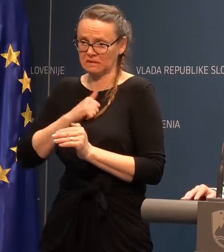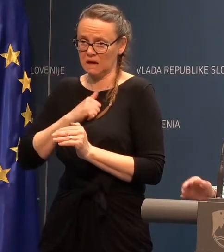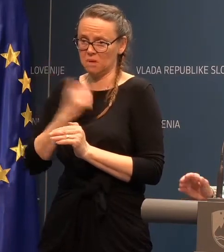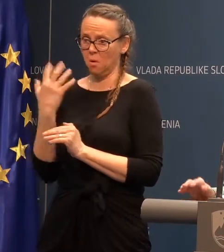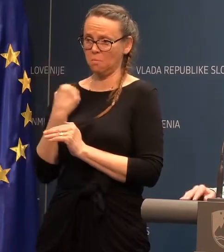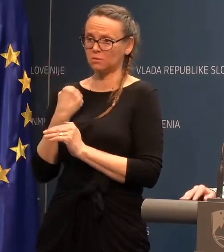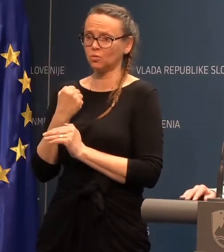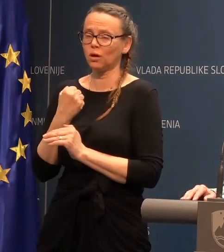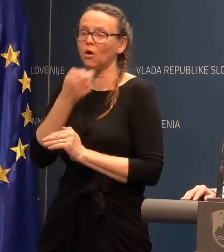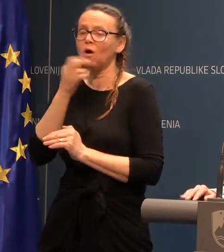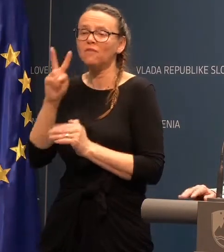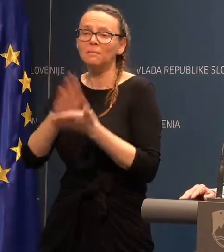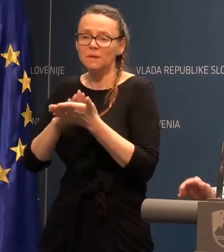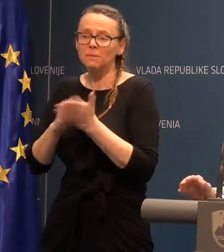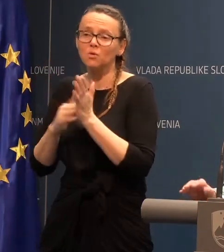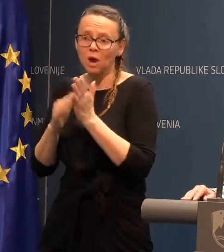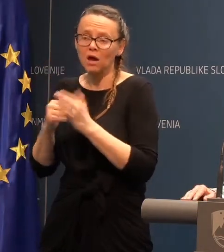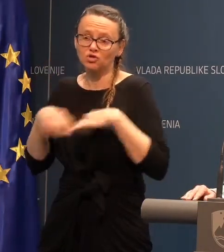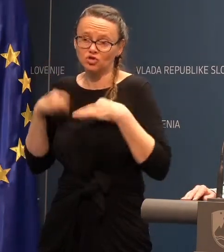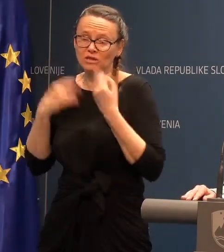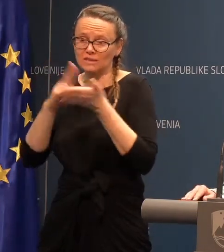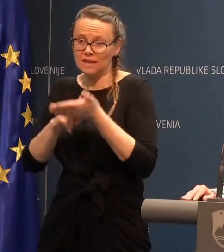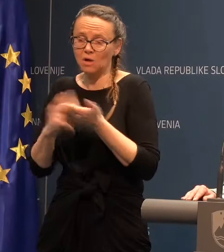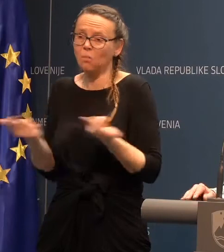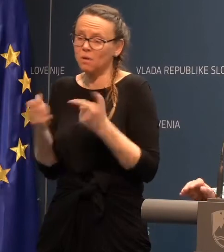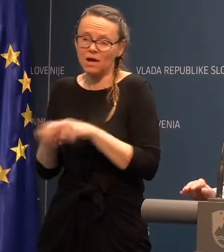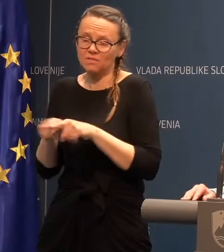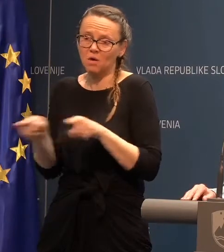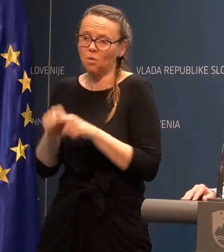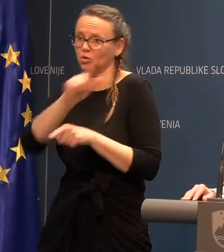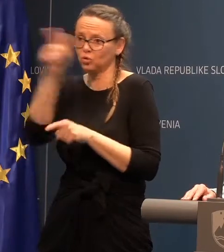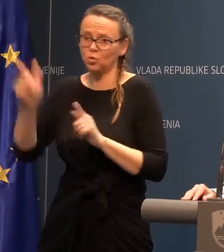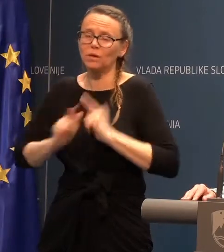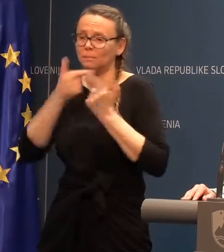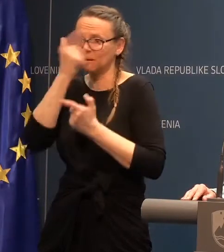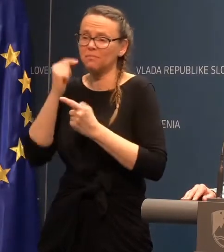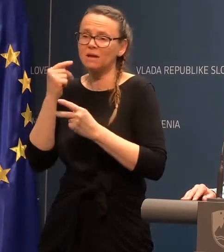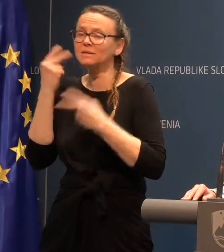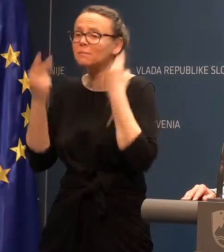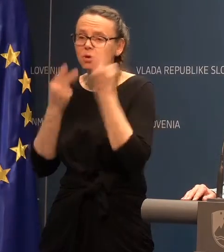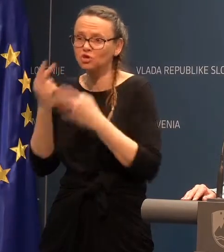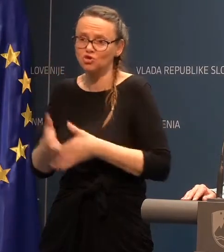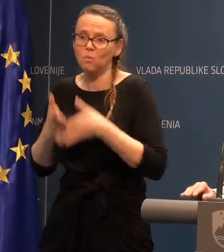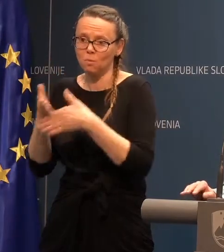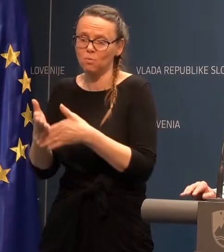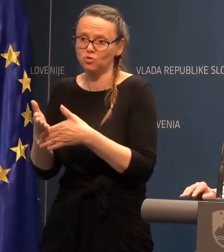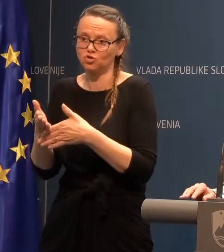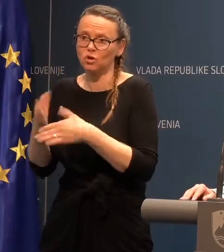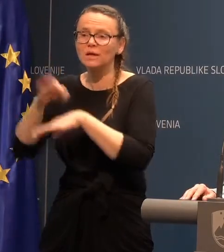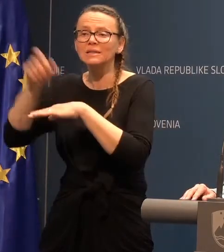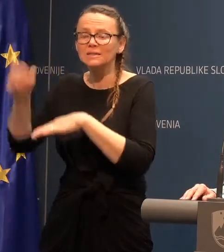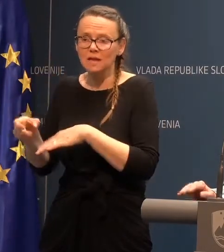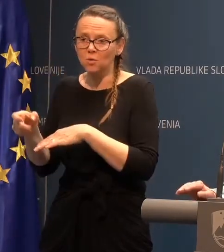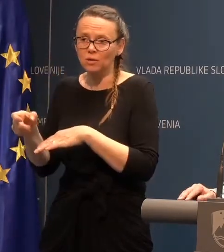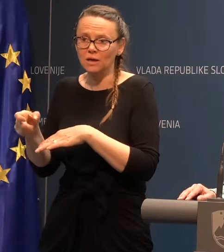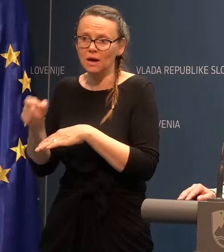primeru, kakšnih poli, klični znak, seveda, da vsi ostali prebivalci poiščejo pomoč zdravnika